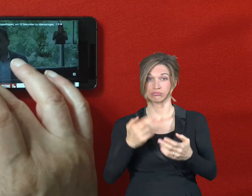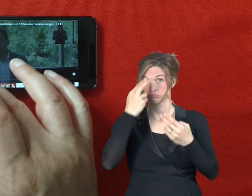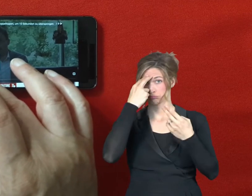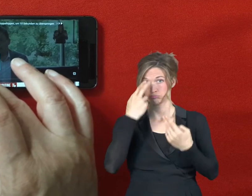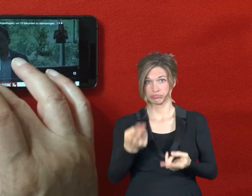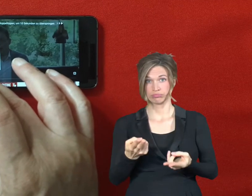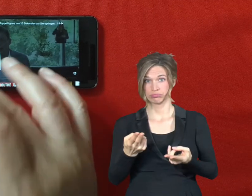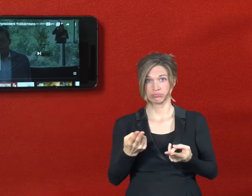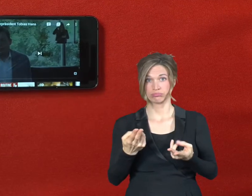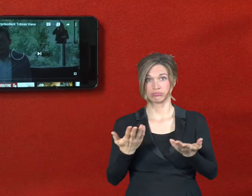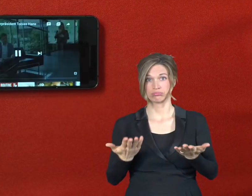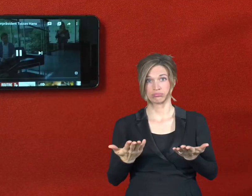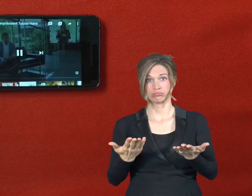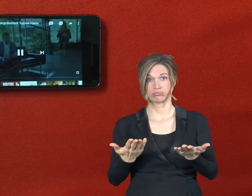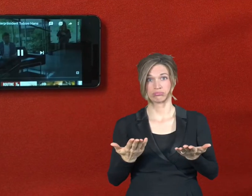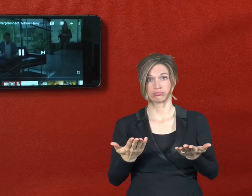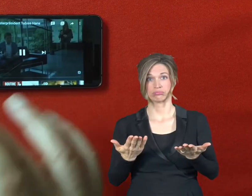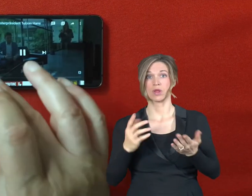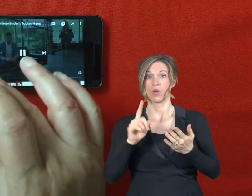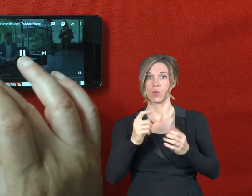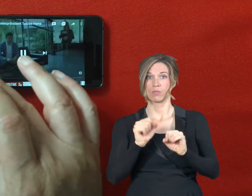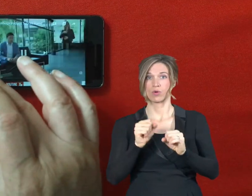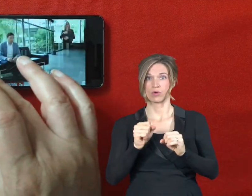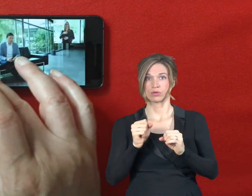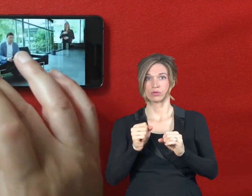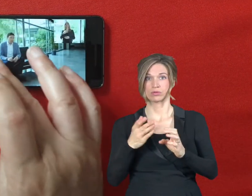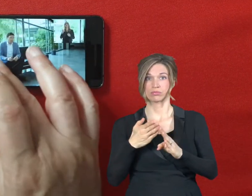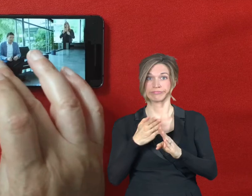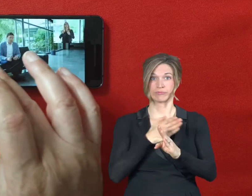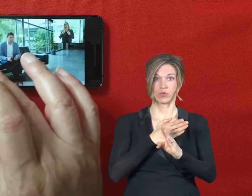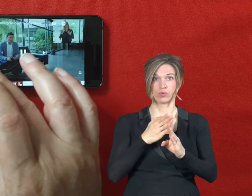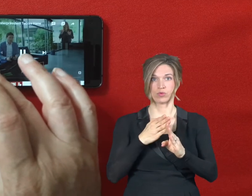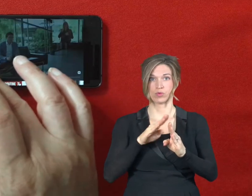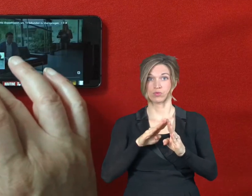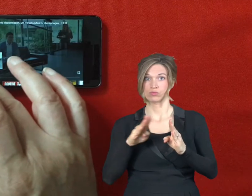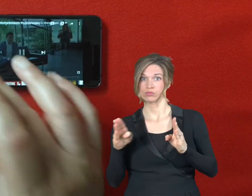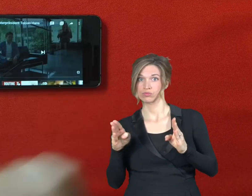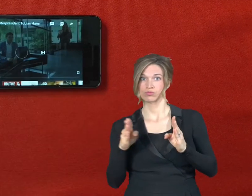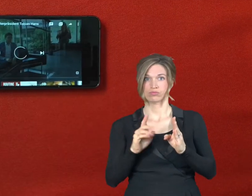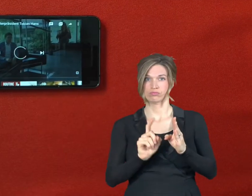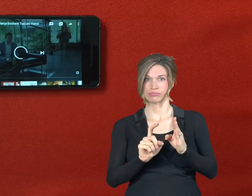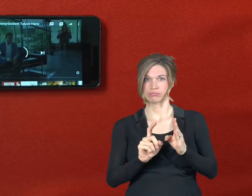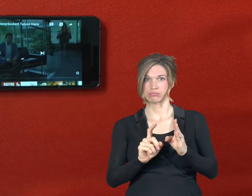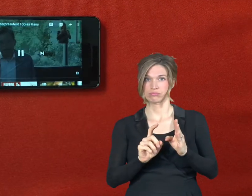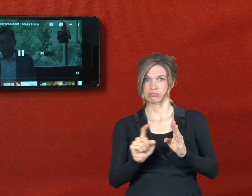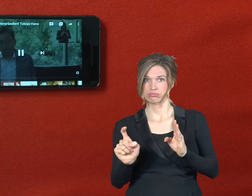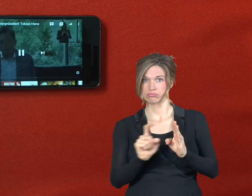generationsbedingt, vorspulen oder zurückspulen. Vor und